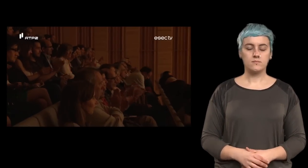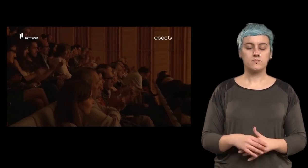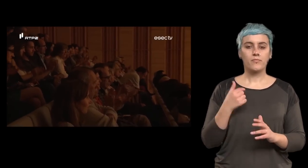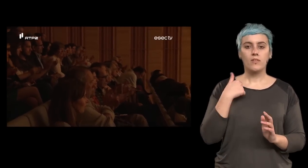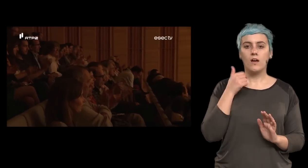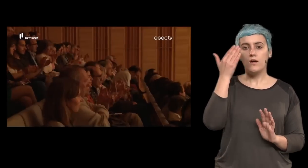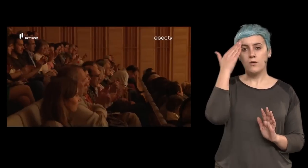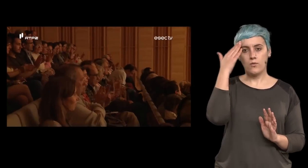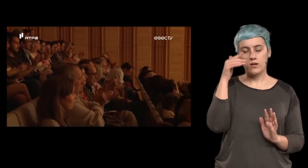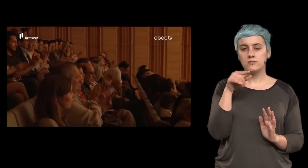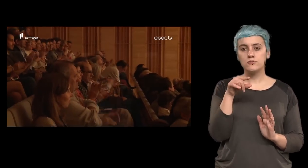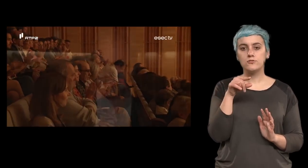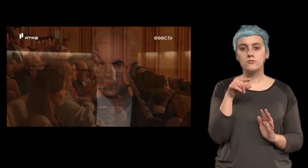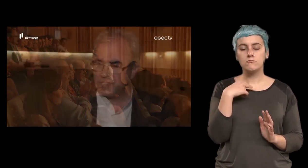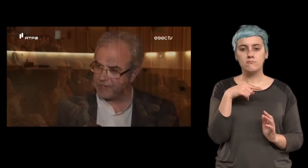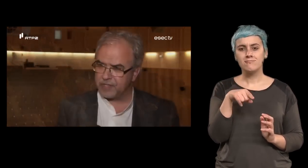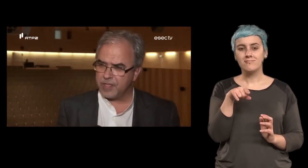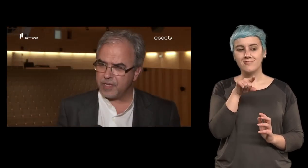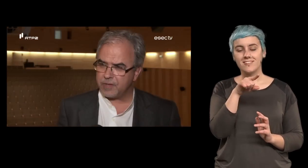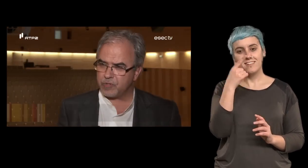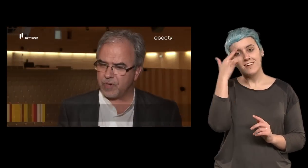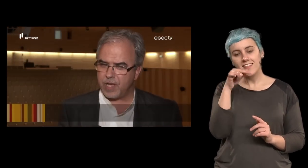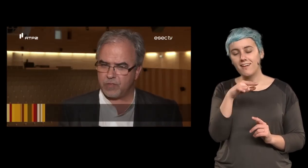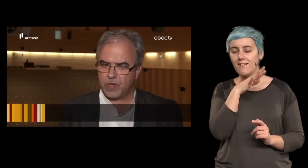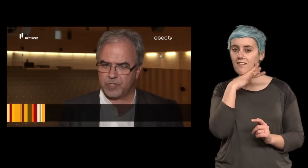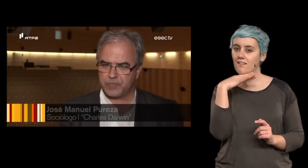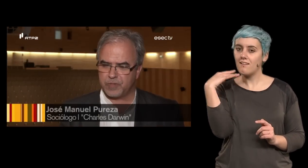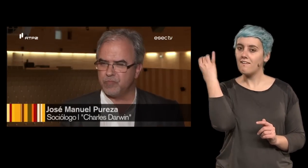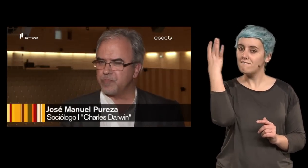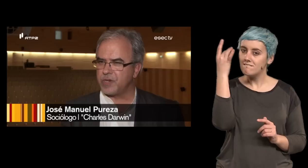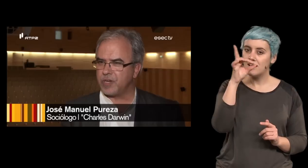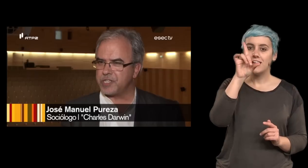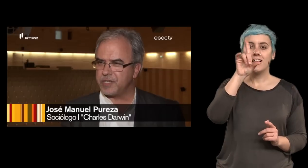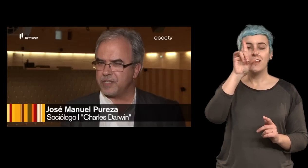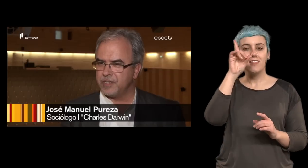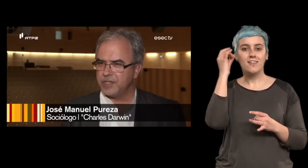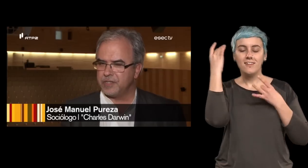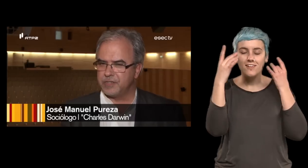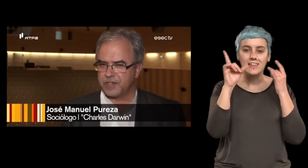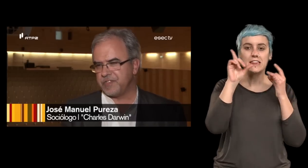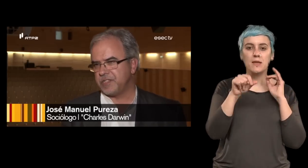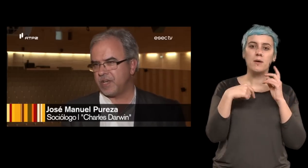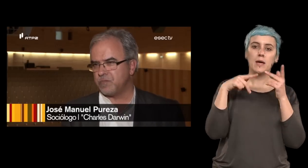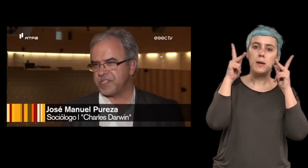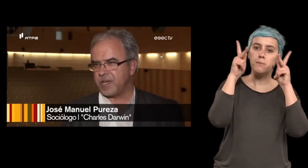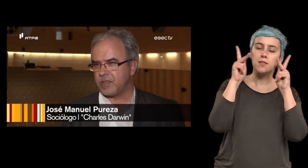Creio que esta é uma forma divertida por um lado e ao mesmo tempo muito pedagógica de revisitar de passado